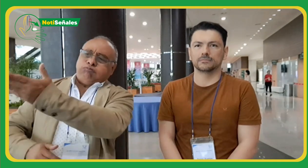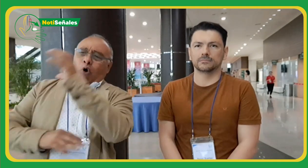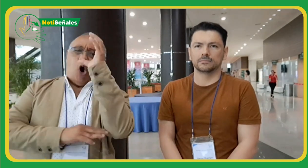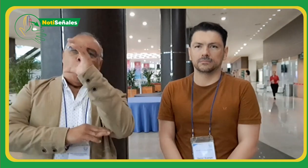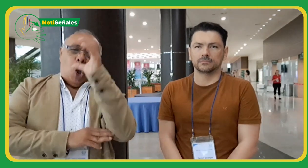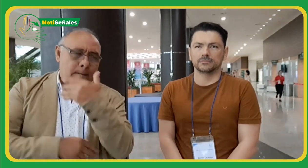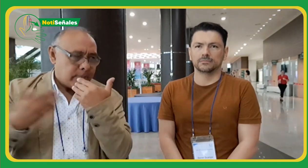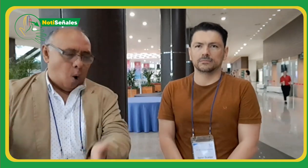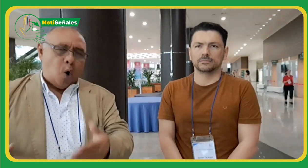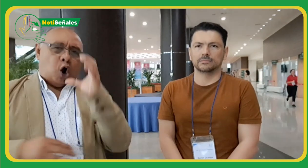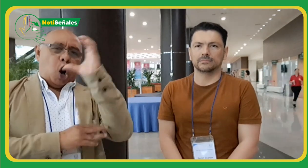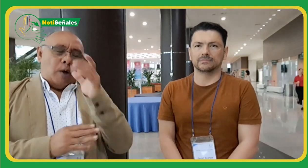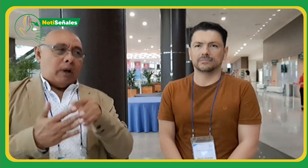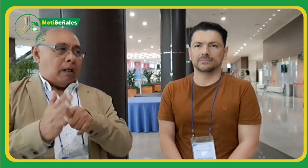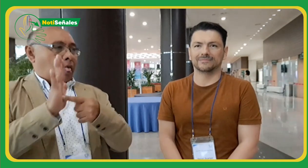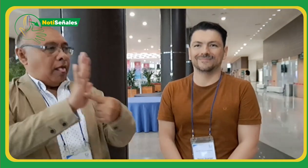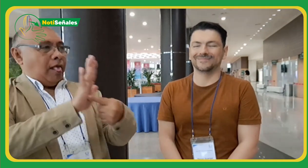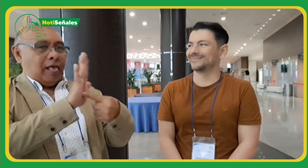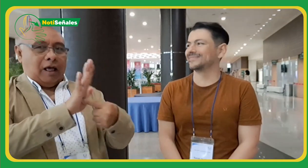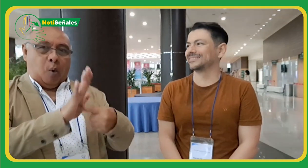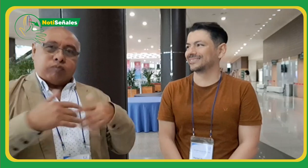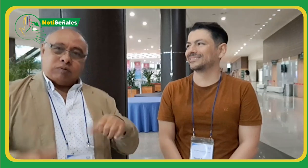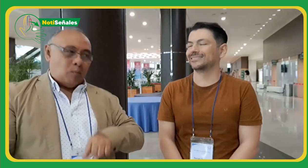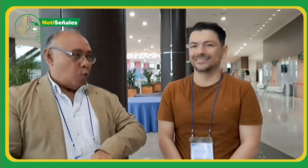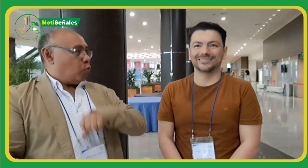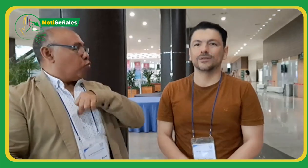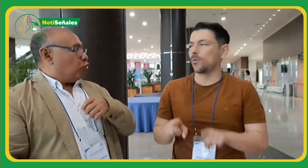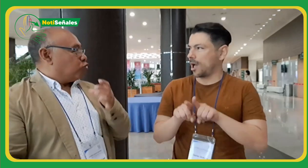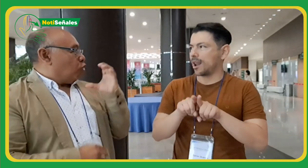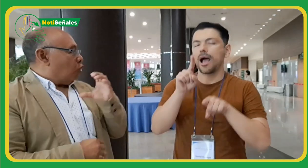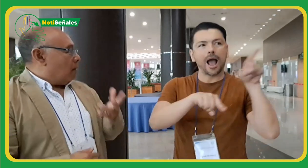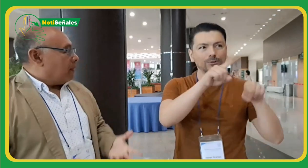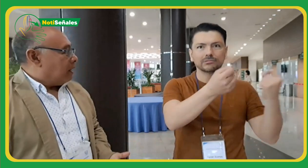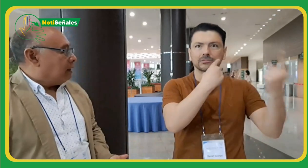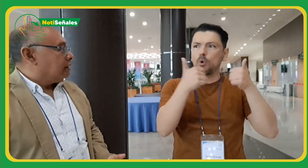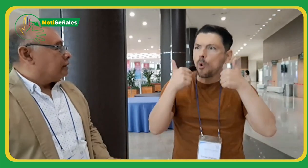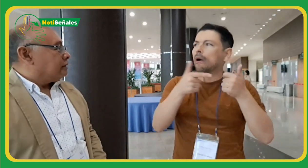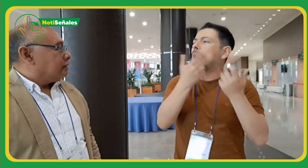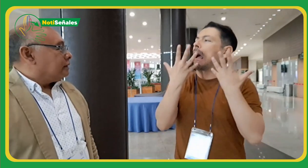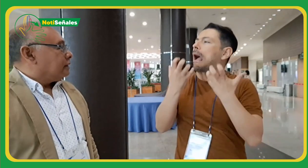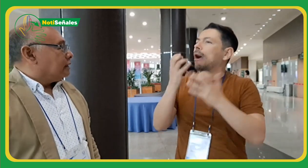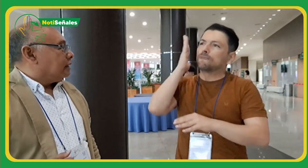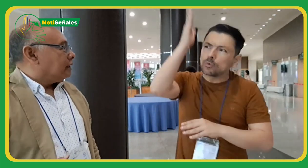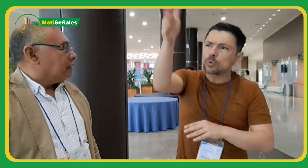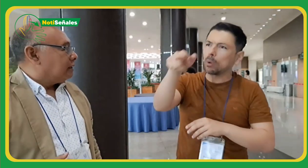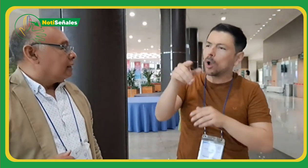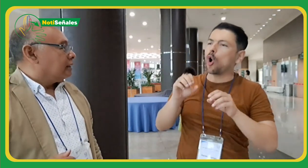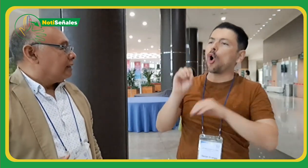Marco Jochenen, en las que se resaltaban a Colombia varias veces. Es algo que nos enorgullece. Sí, a mí me pasó similar.